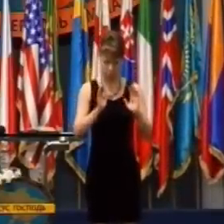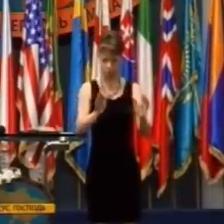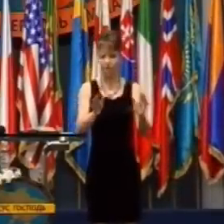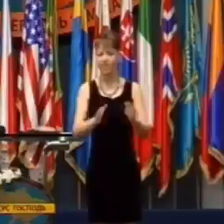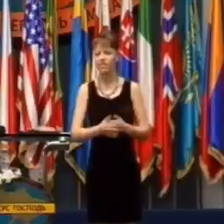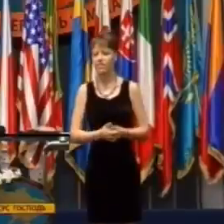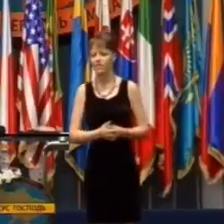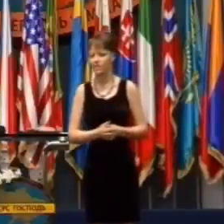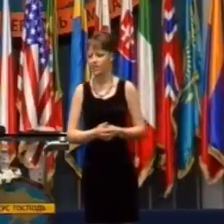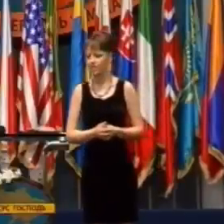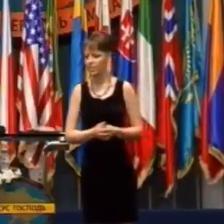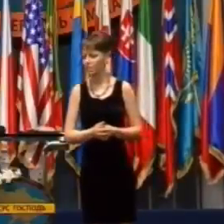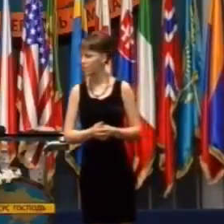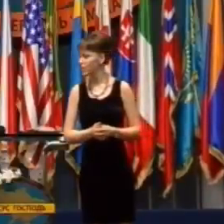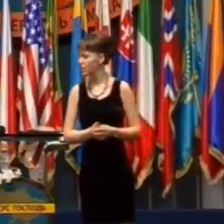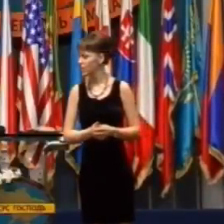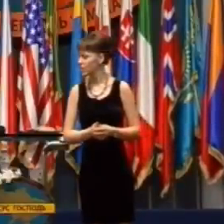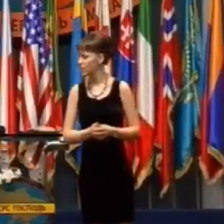budete robiť,